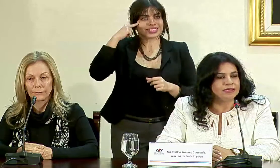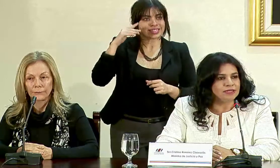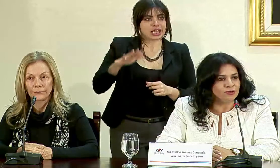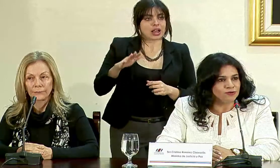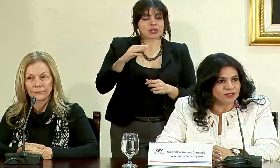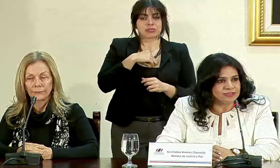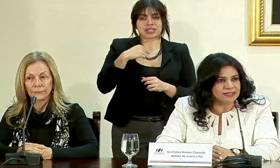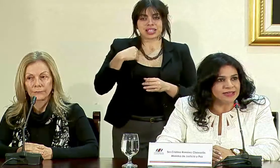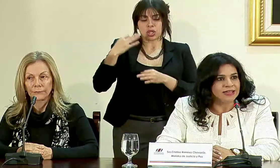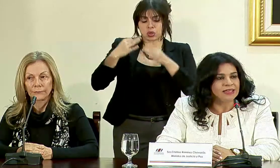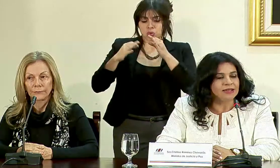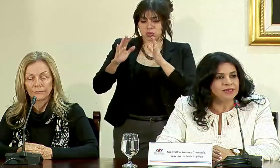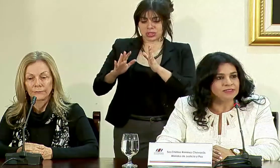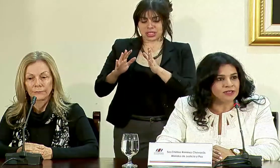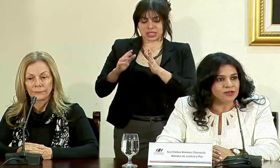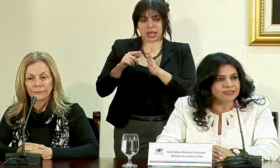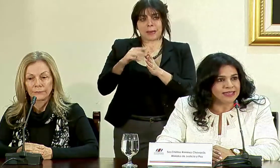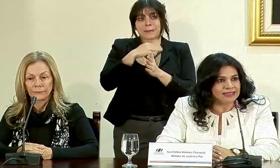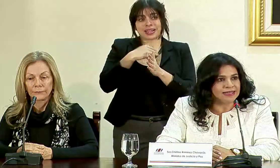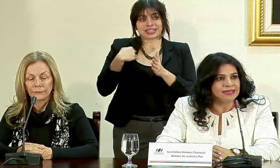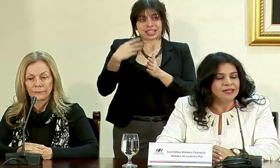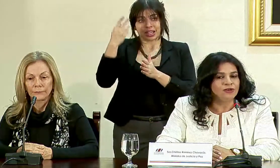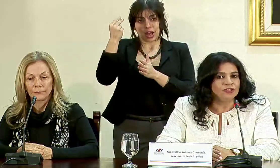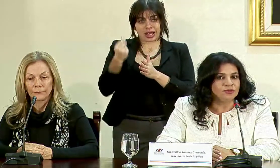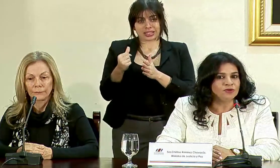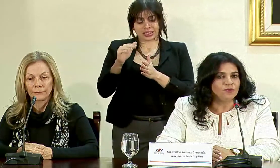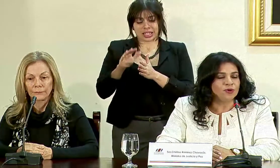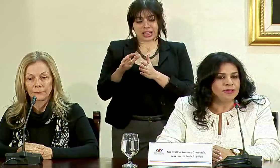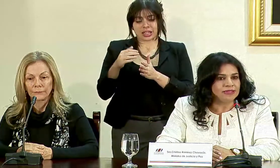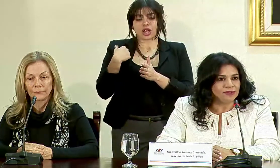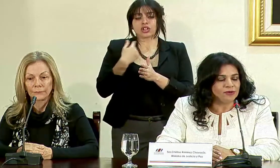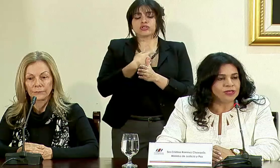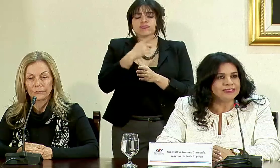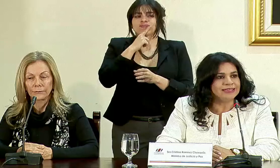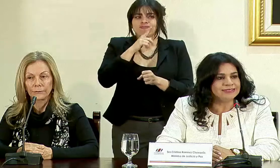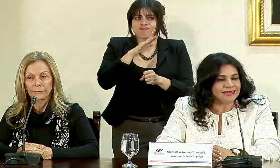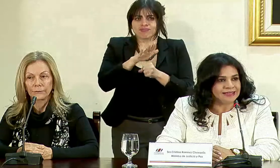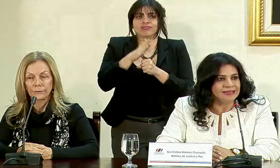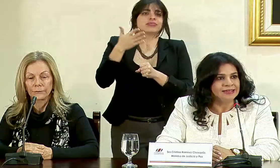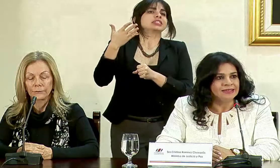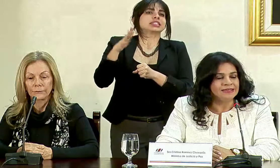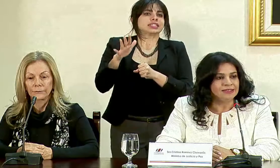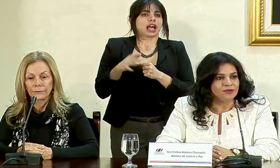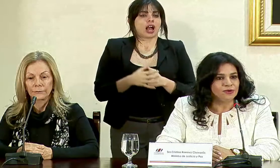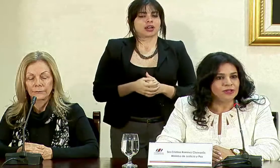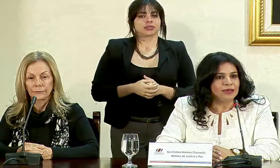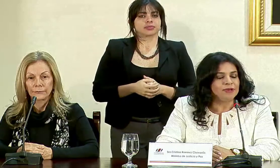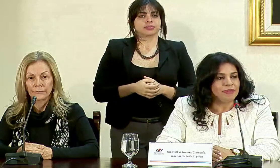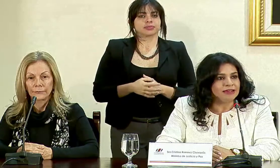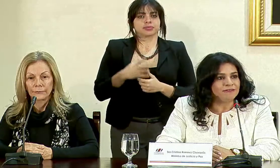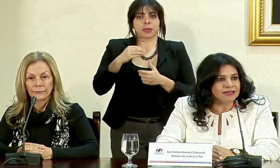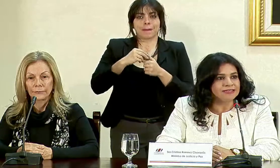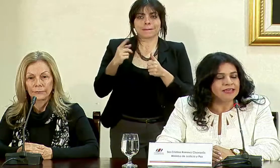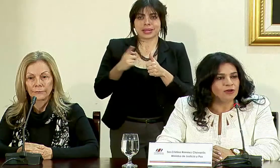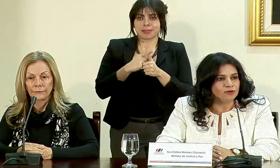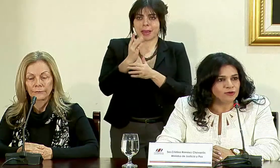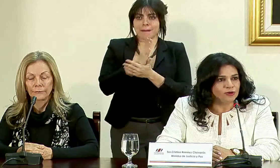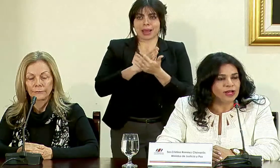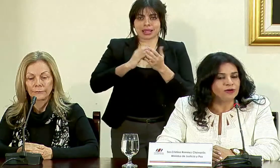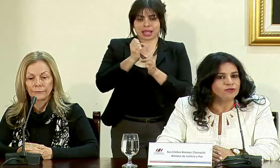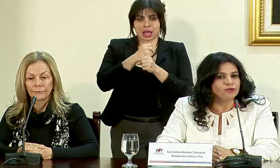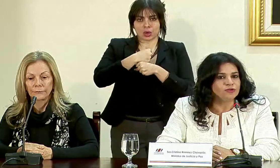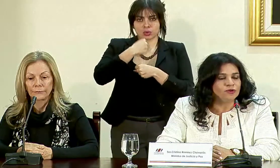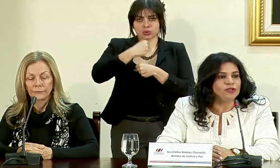donde el Ministerio de Justicia y el Ministerio de Hacienda nos hemos comprometido y ya está dentro de la primera fase de